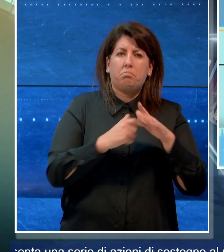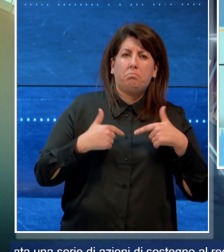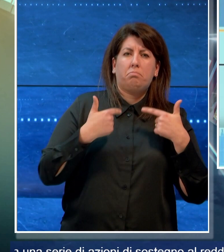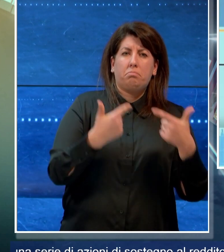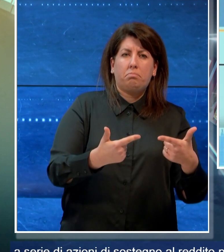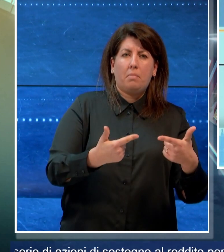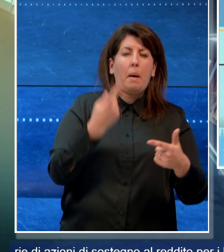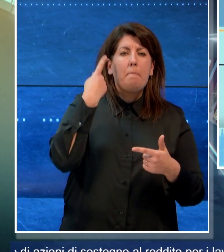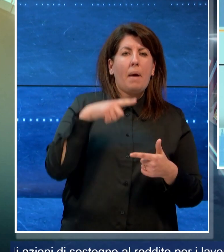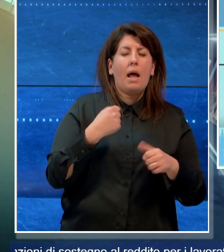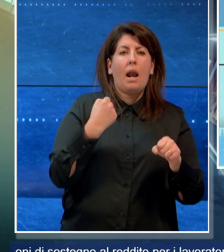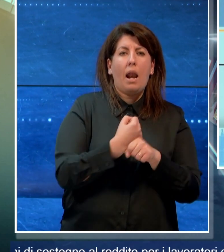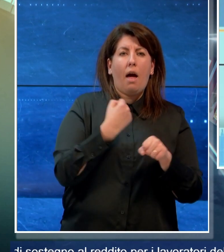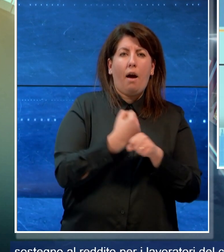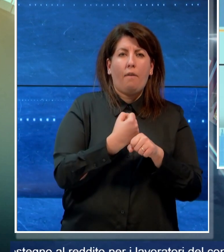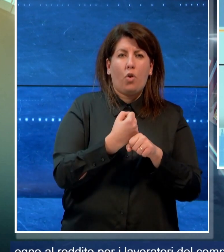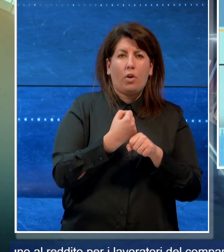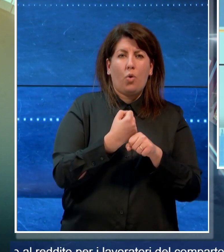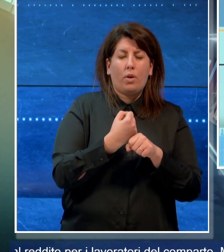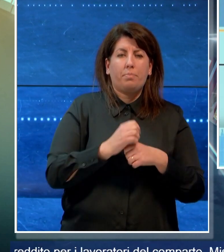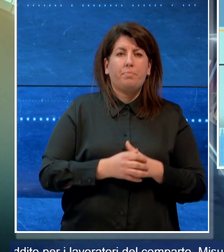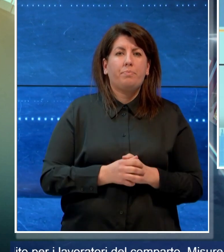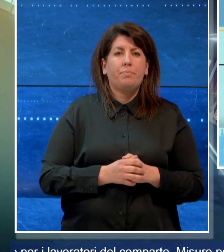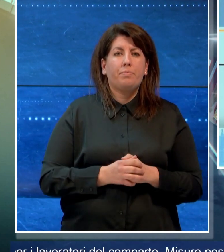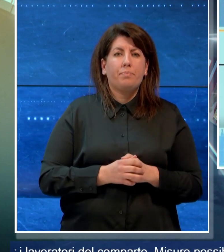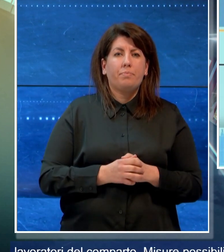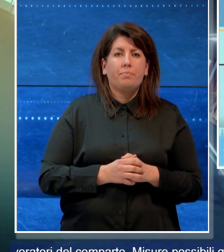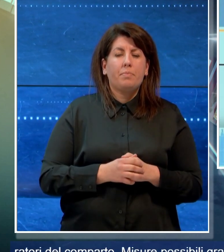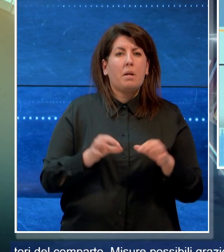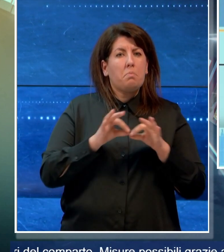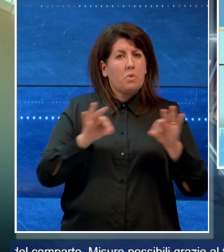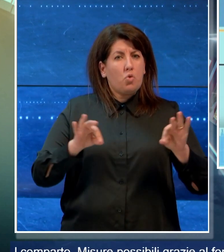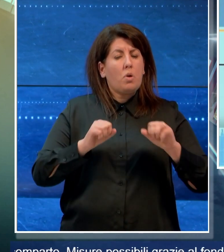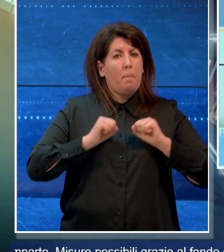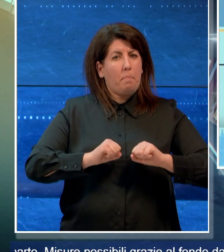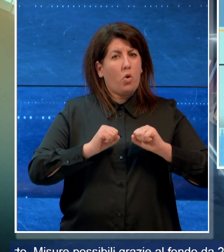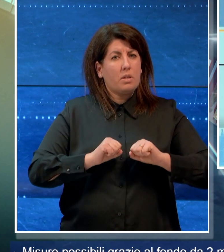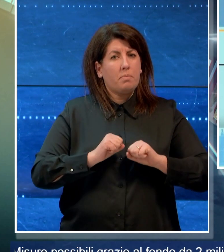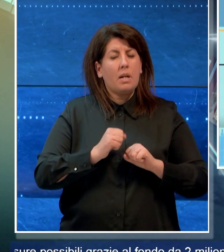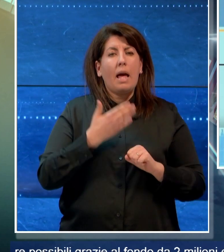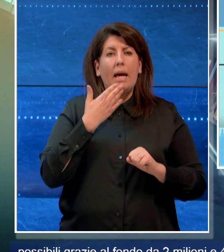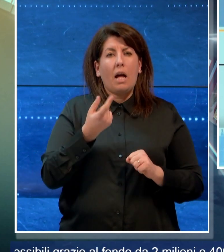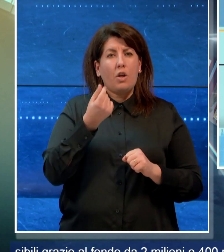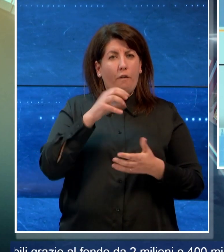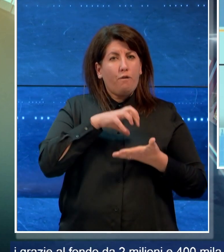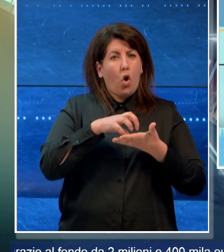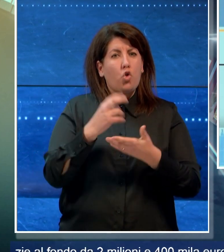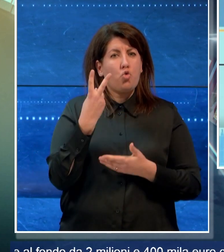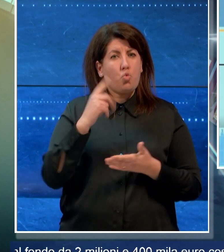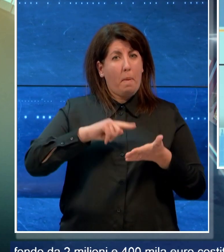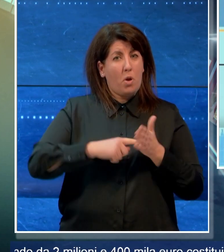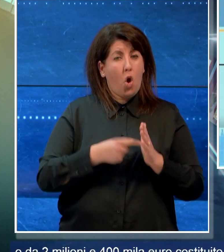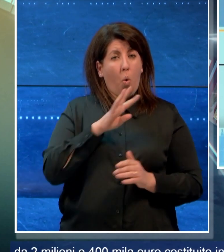per i lavoratori del comparto. Misure possibili grazie al fondo da 2 milioni, 400